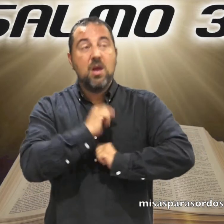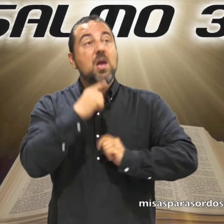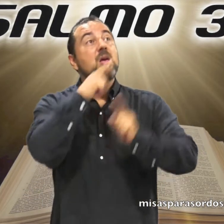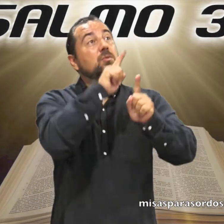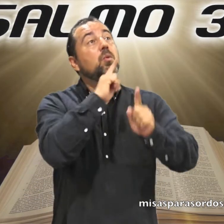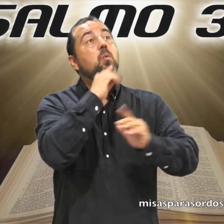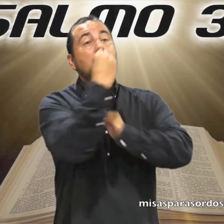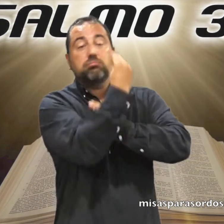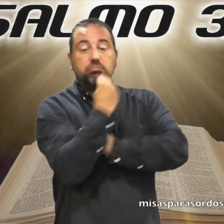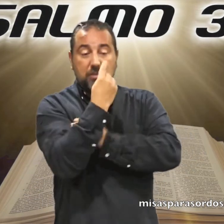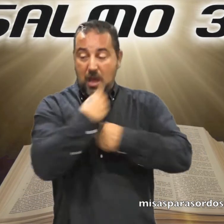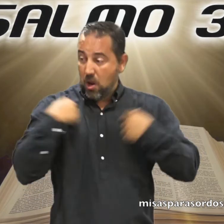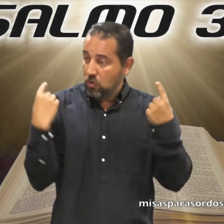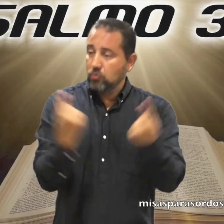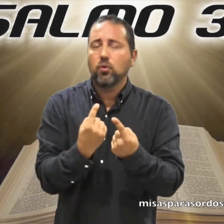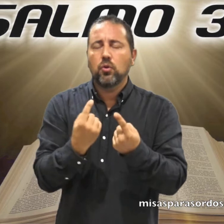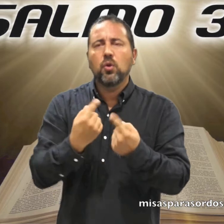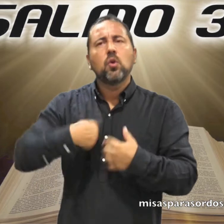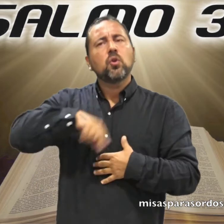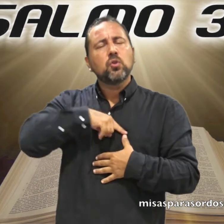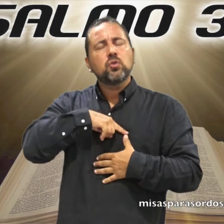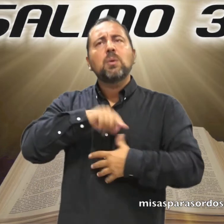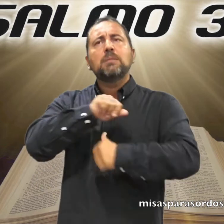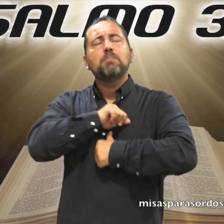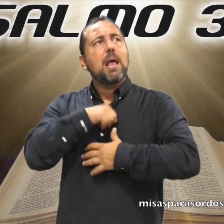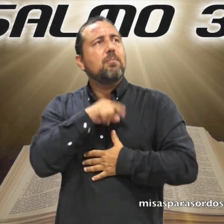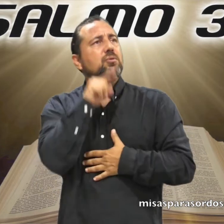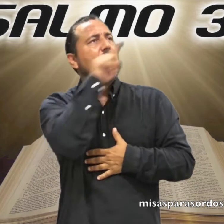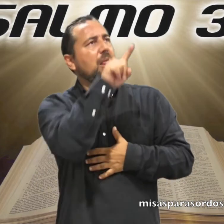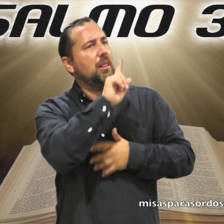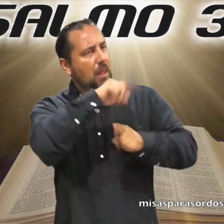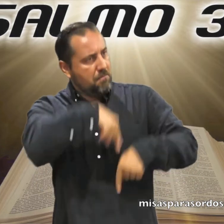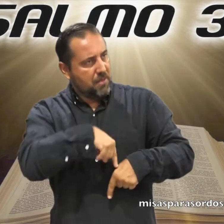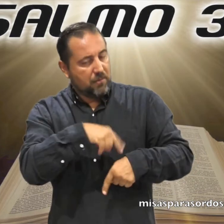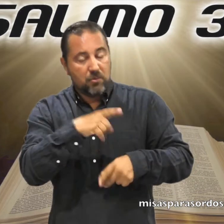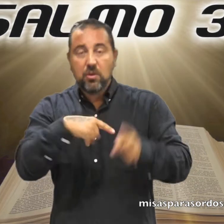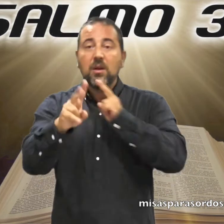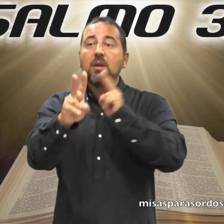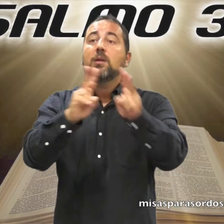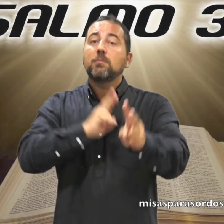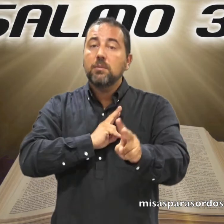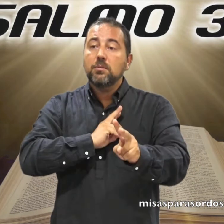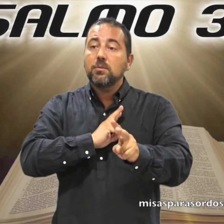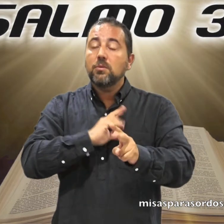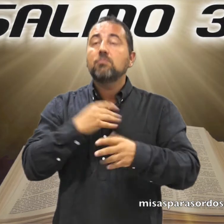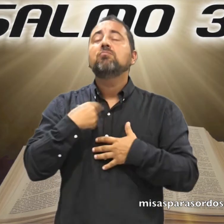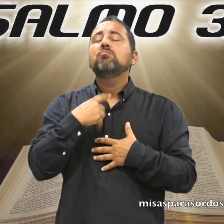escudo Que tu misericordia Señor Venga sobre nosotros Como lo esperamos De ti Respondemos